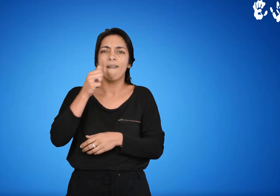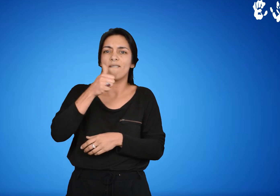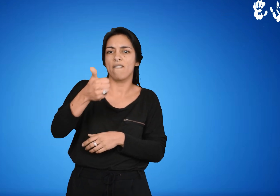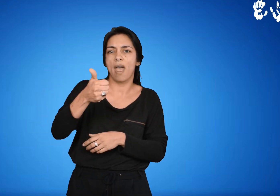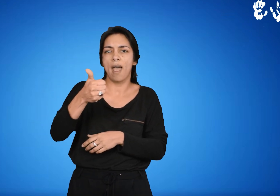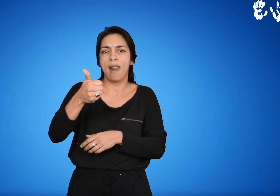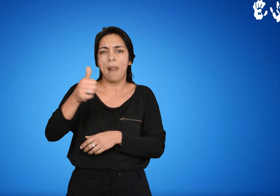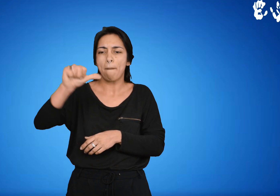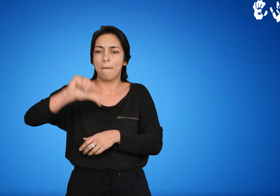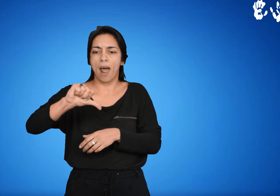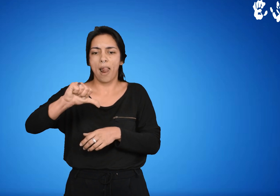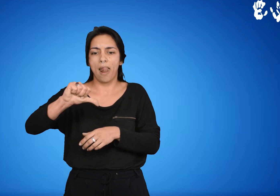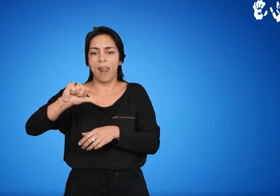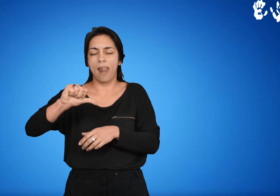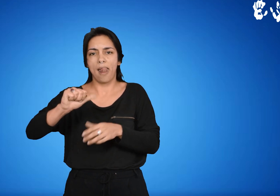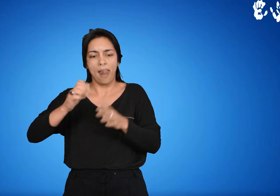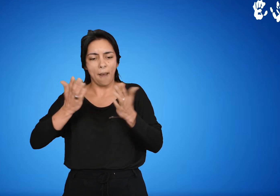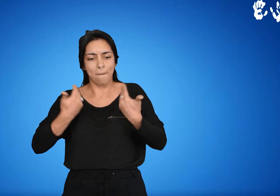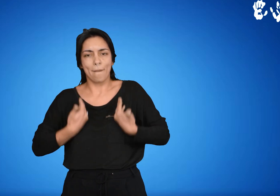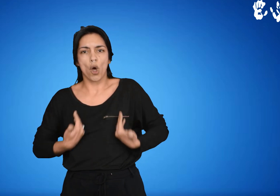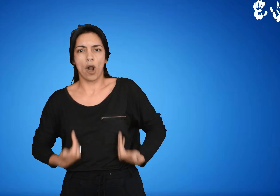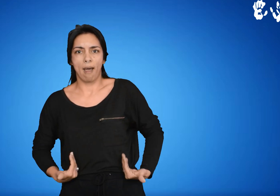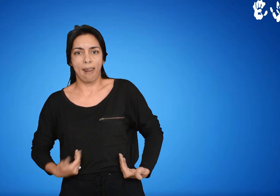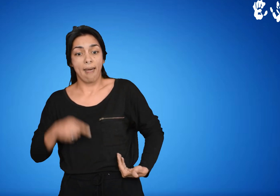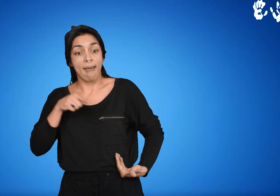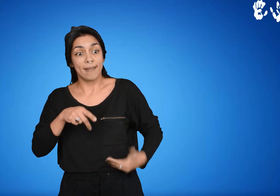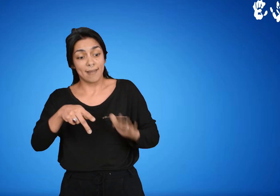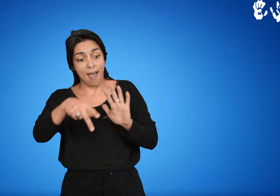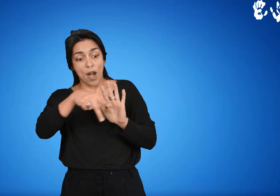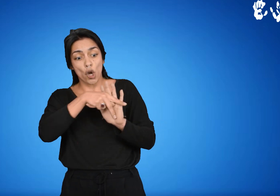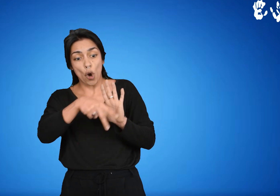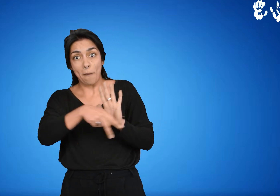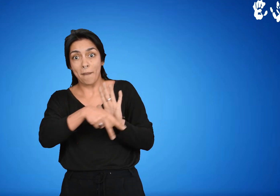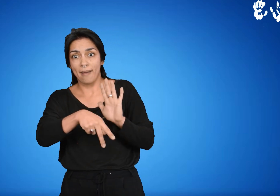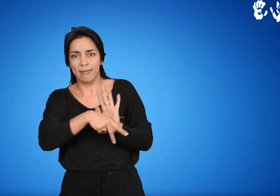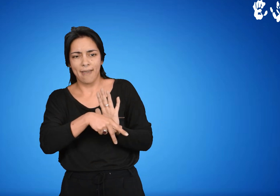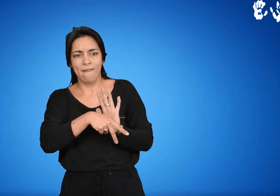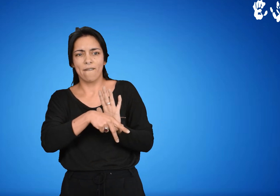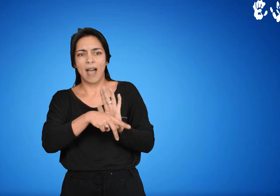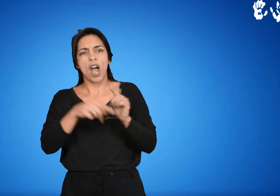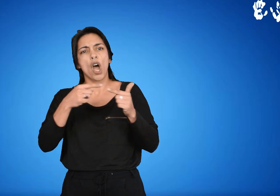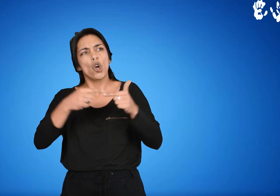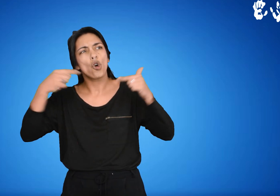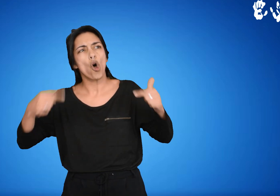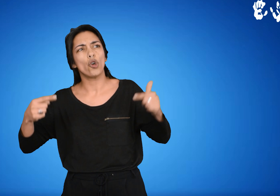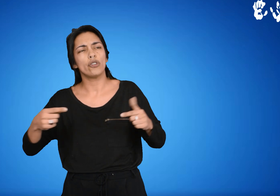reflexiona y se pregunta por la idea de bien que rige a la moral. Esta es la normativa en sí más o menos